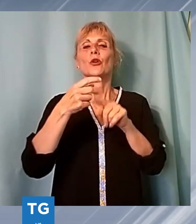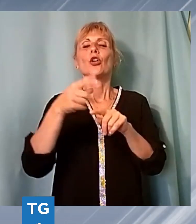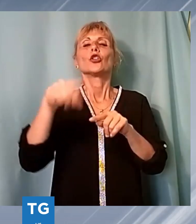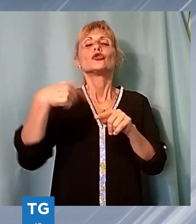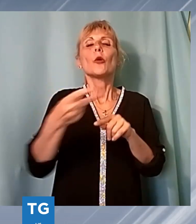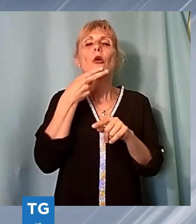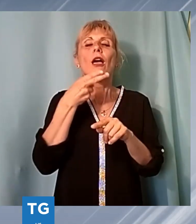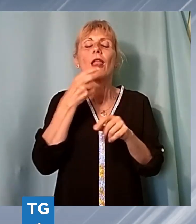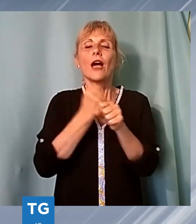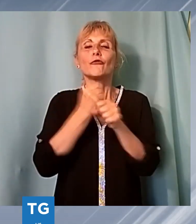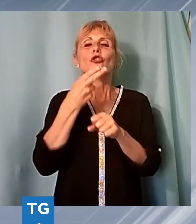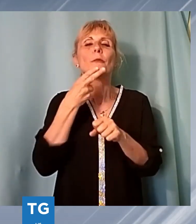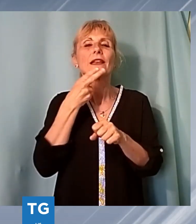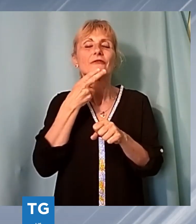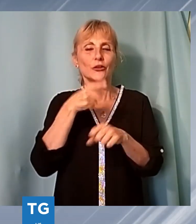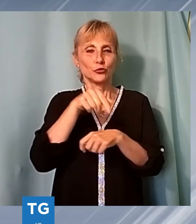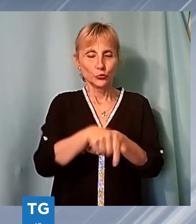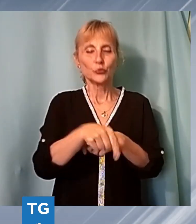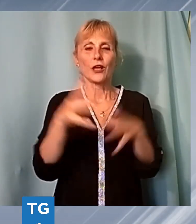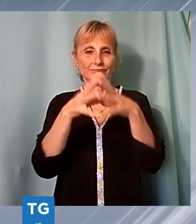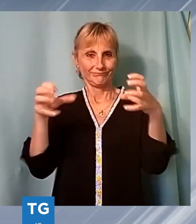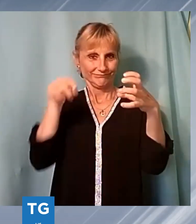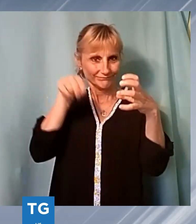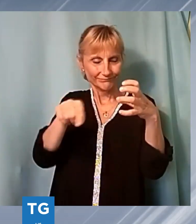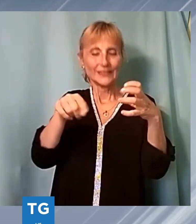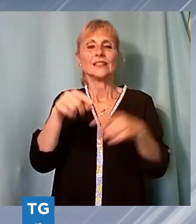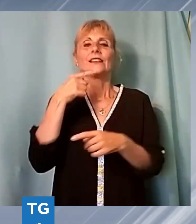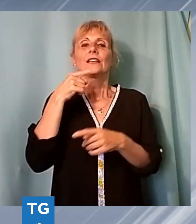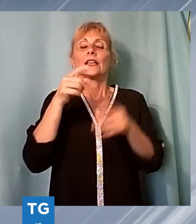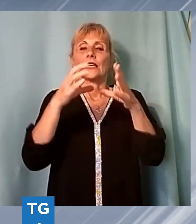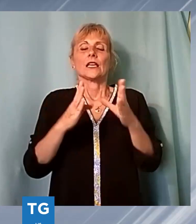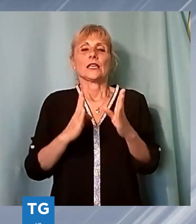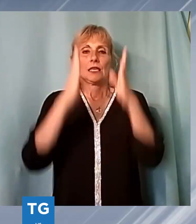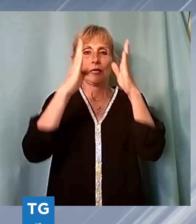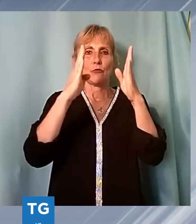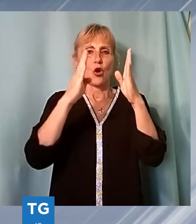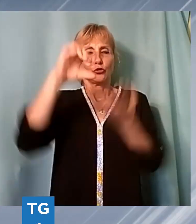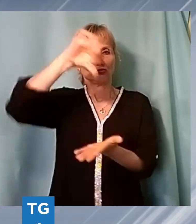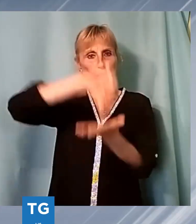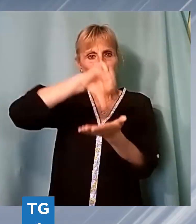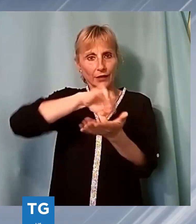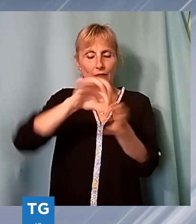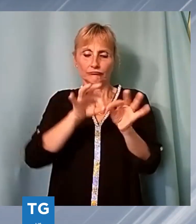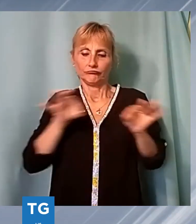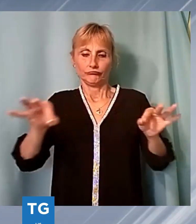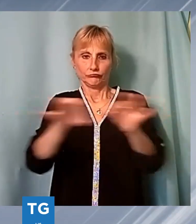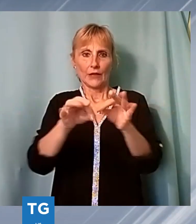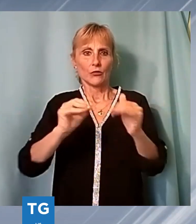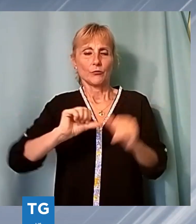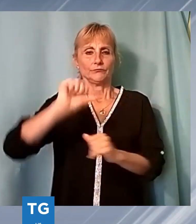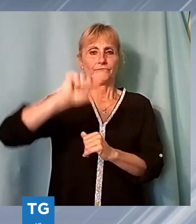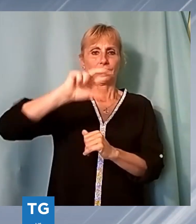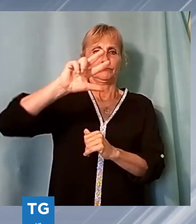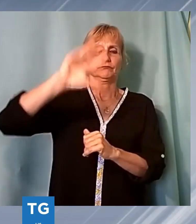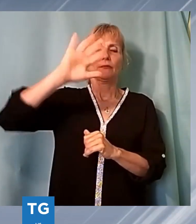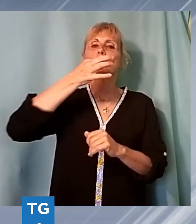Un immobile che grazie alla posizione centrale, all'ampia metratura su vari rivelli, consentirà l'organizzazione di mostri ed eventi